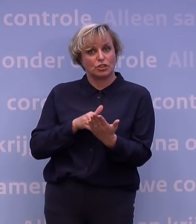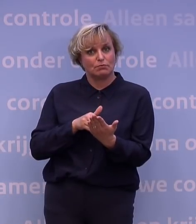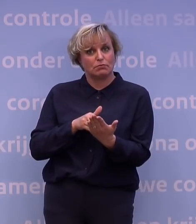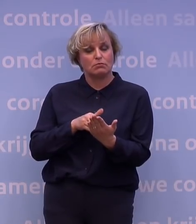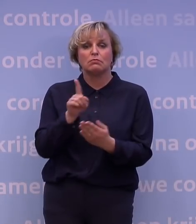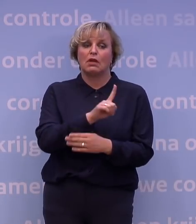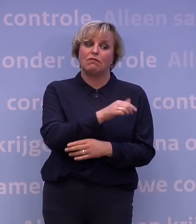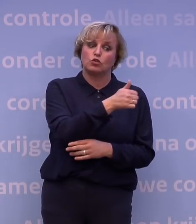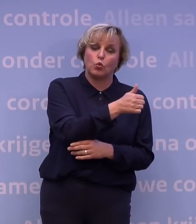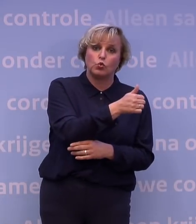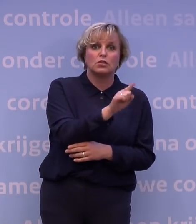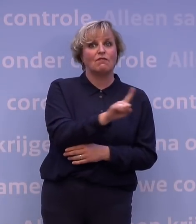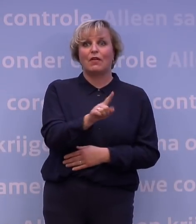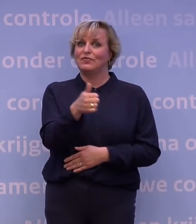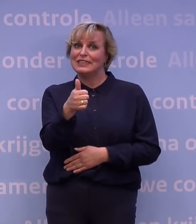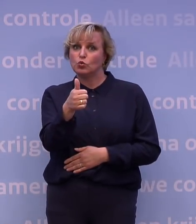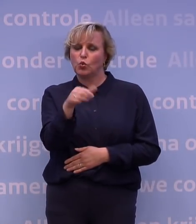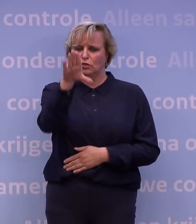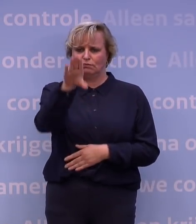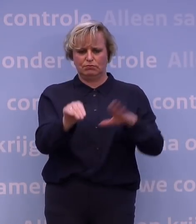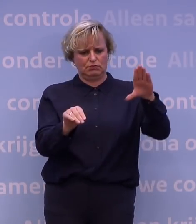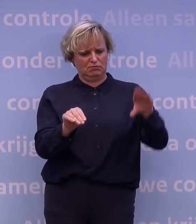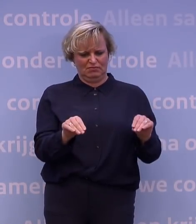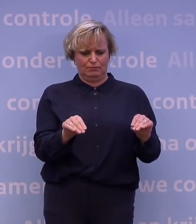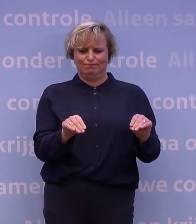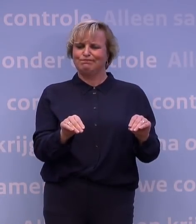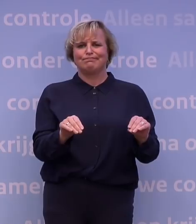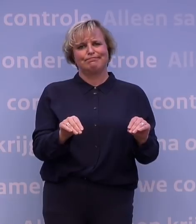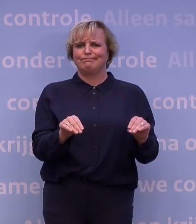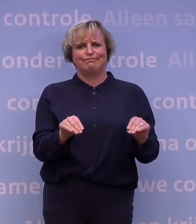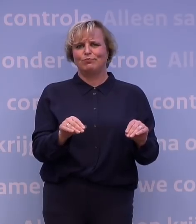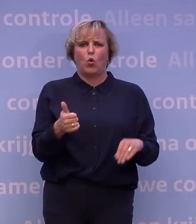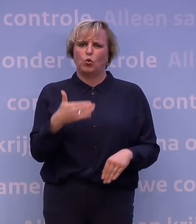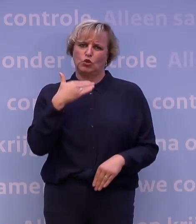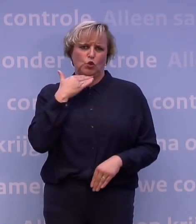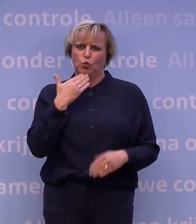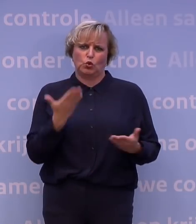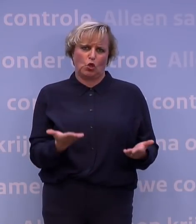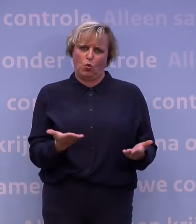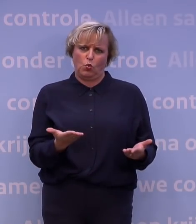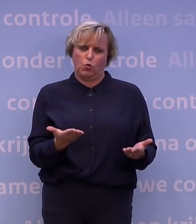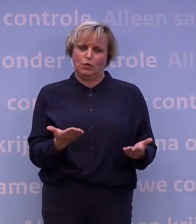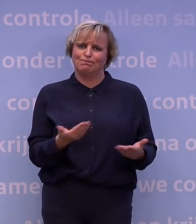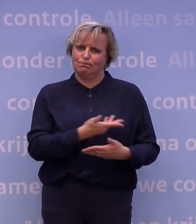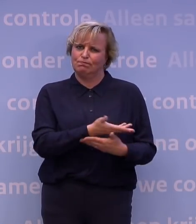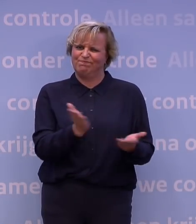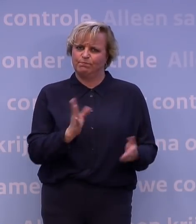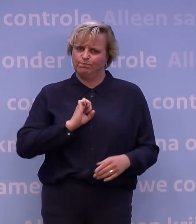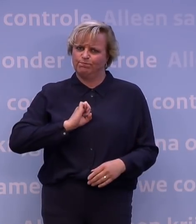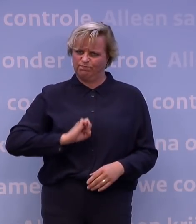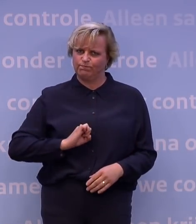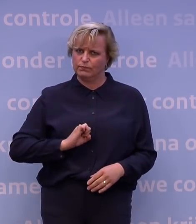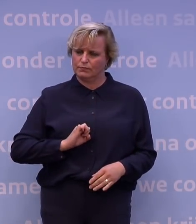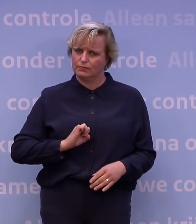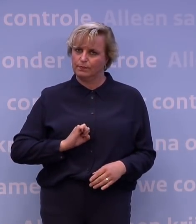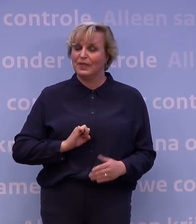van wat goed gaat en wat niet goed gaat, is het onder de streep gewoon niet goed genoeg. En dat is zuur voor iedereen. Maar